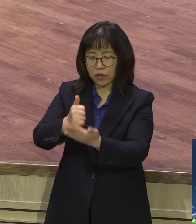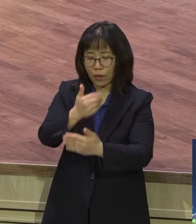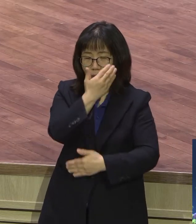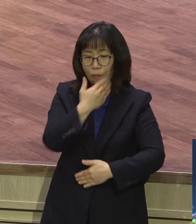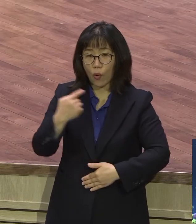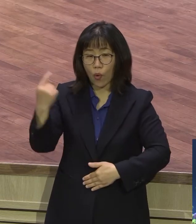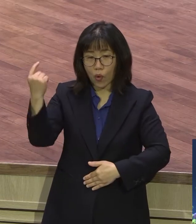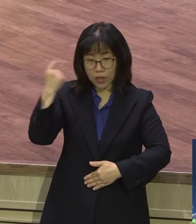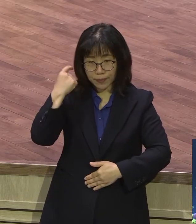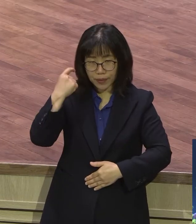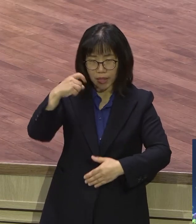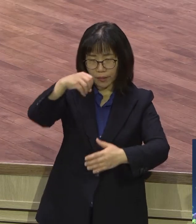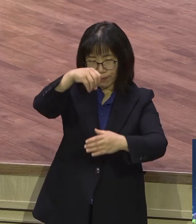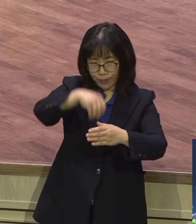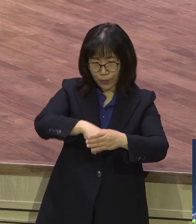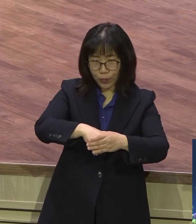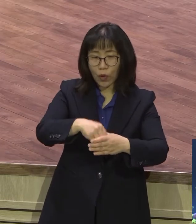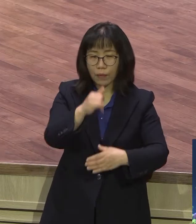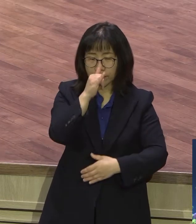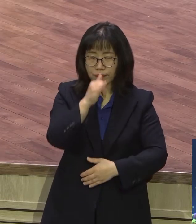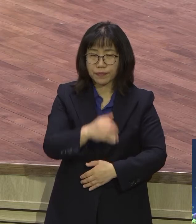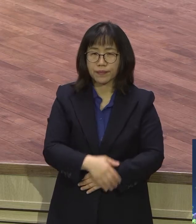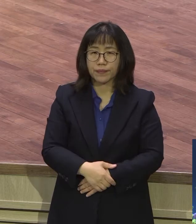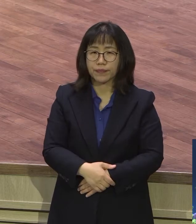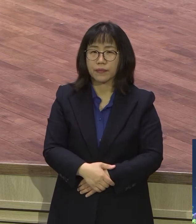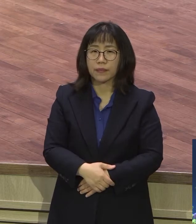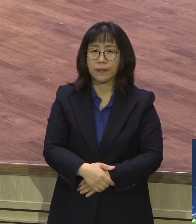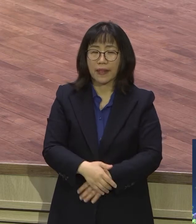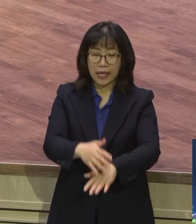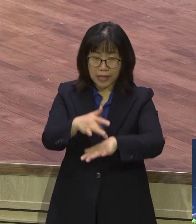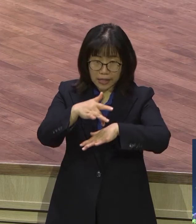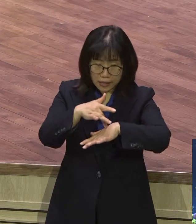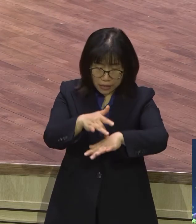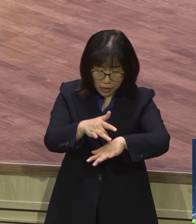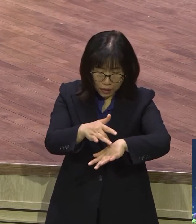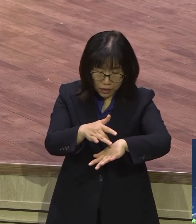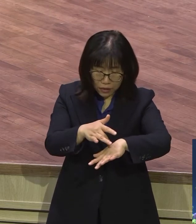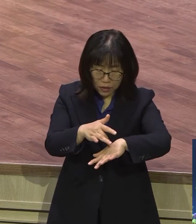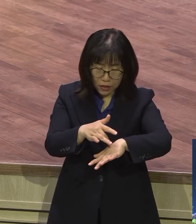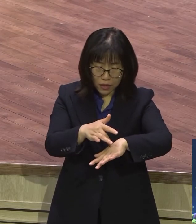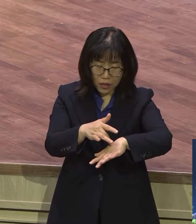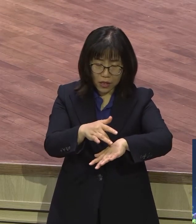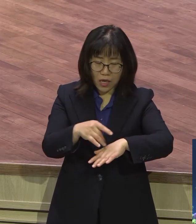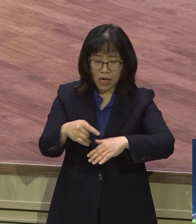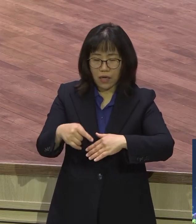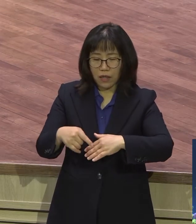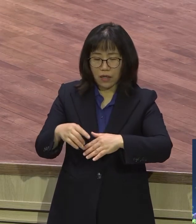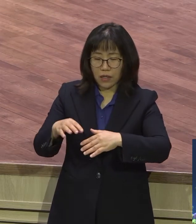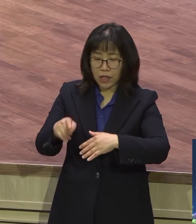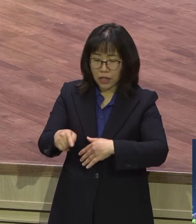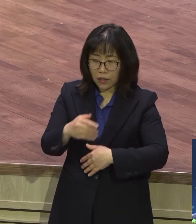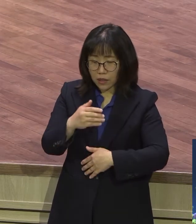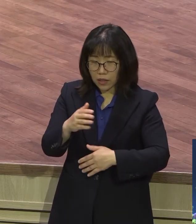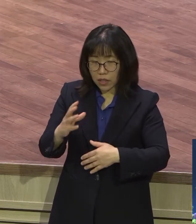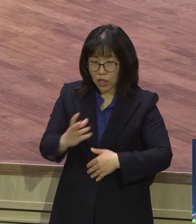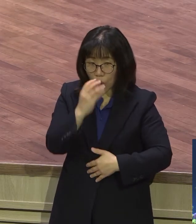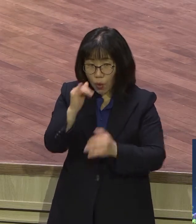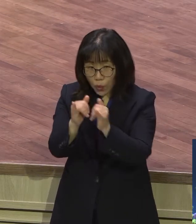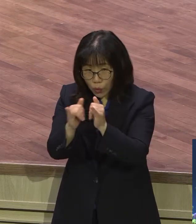그러니까 사단은 이거 알면 큰일 나니까 형식만 가지고 본질을 놓치도록 이스라엘 사람들